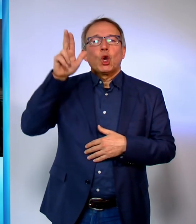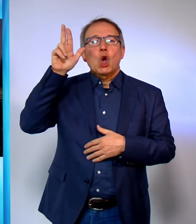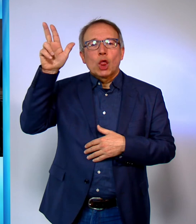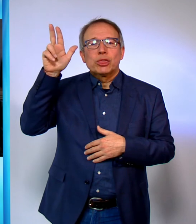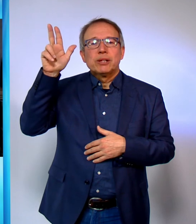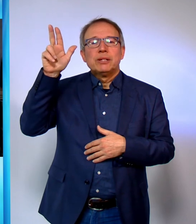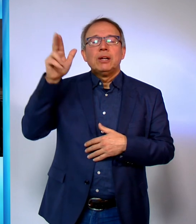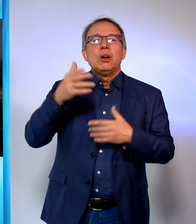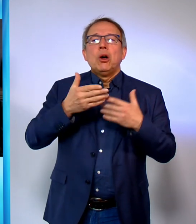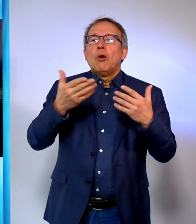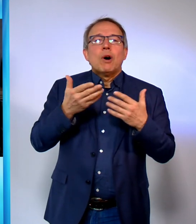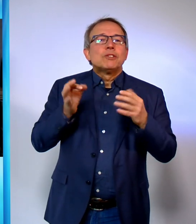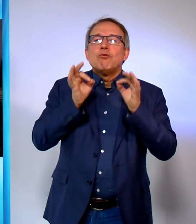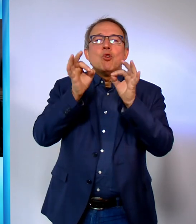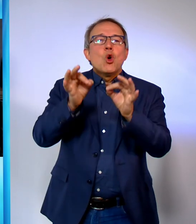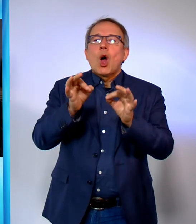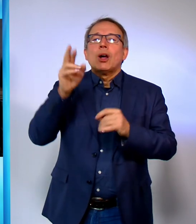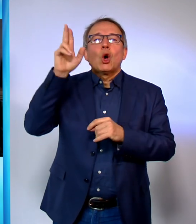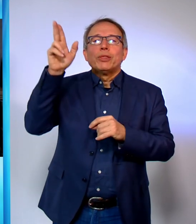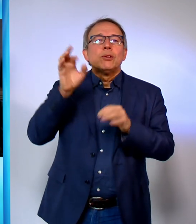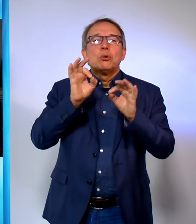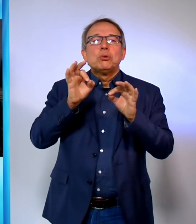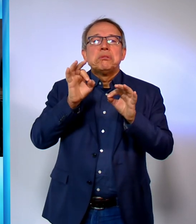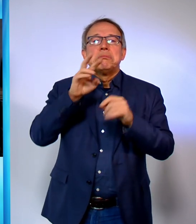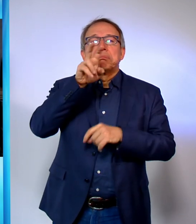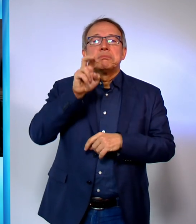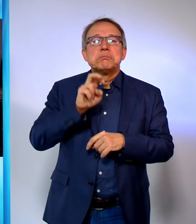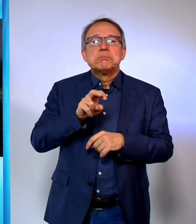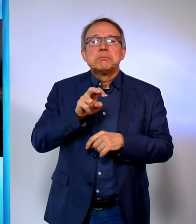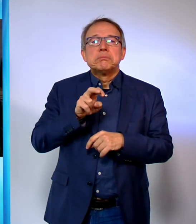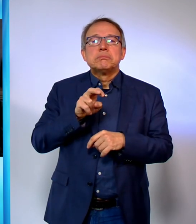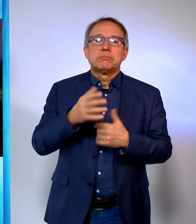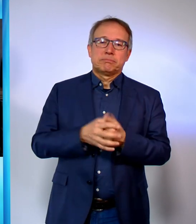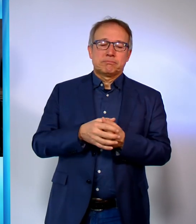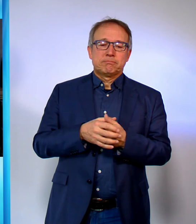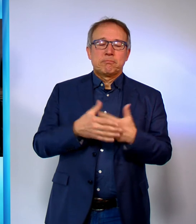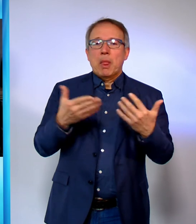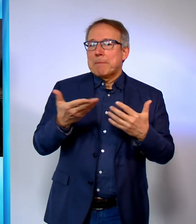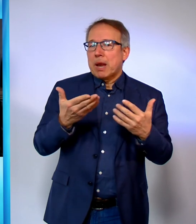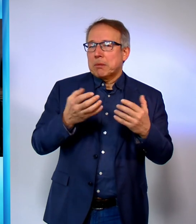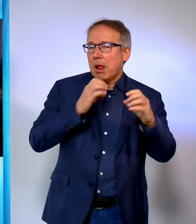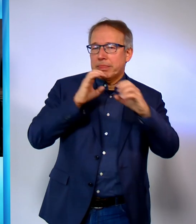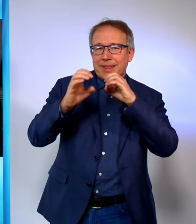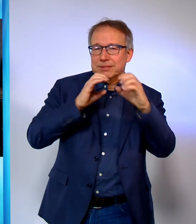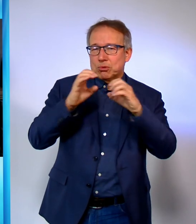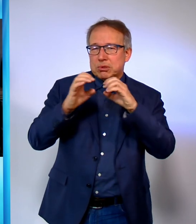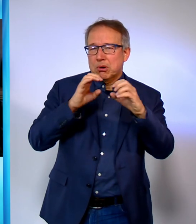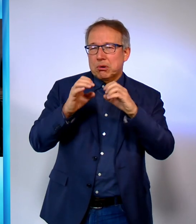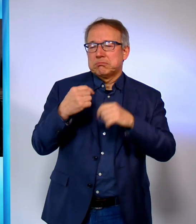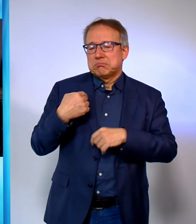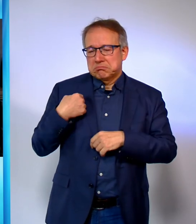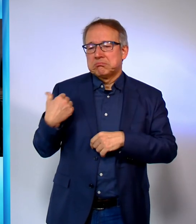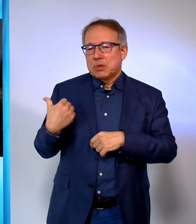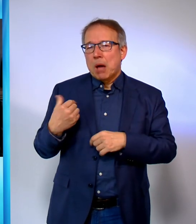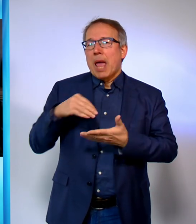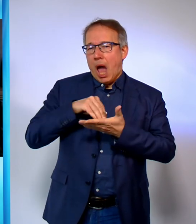Gott, wofür ist er gut, was nützt er mir? Bei manchen Diskussionen in Kirchenkreisen gewinne ich den